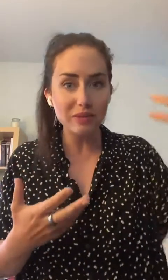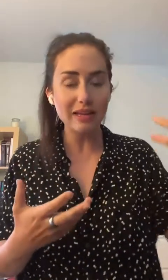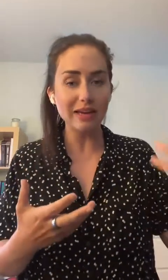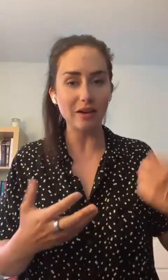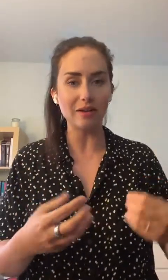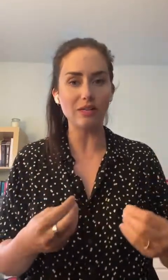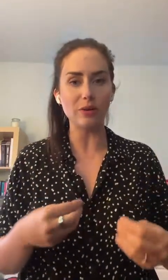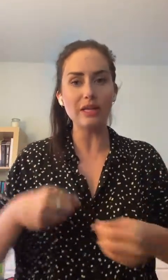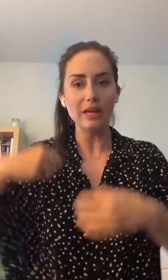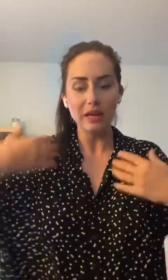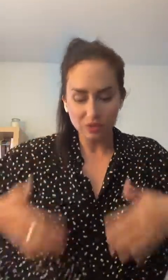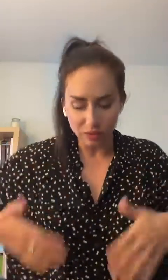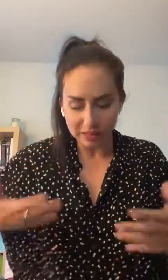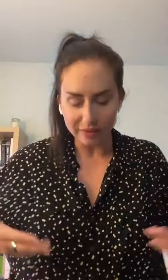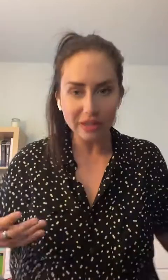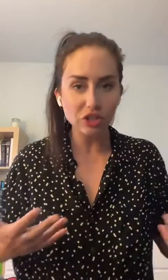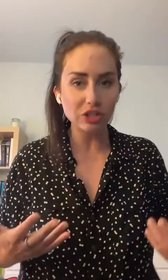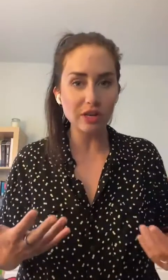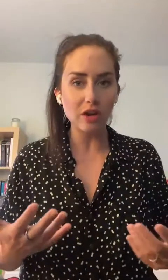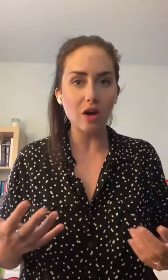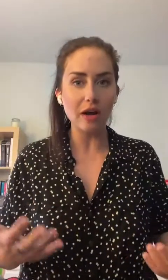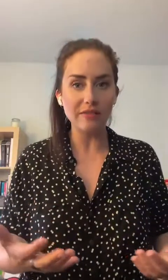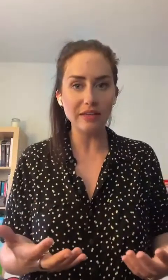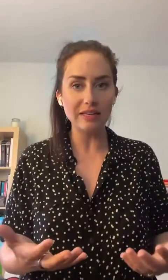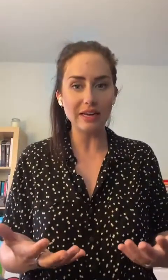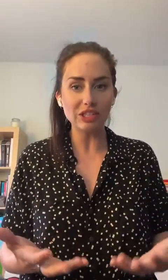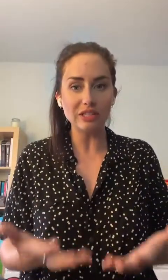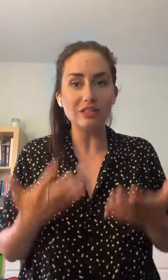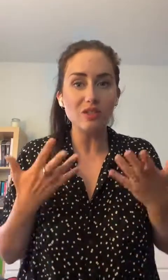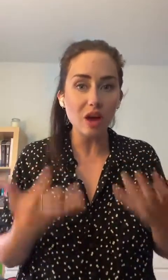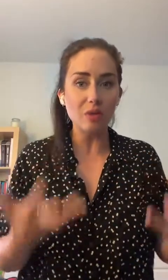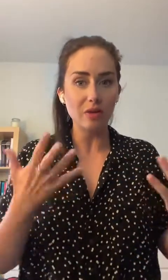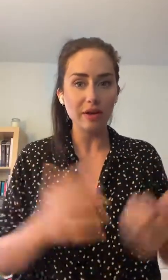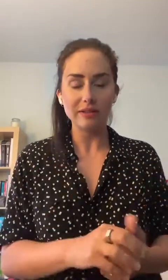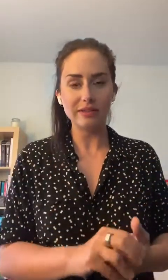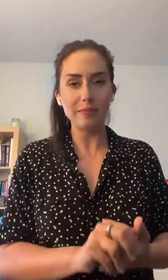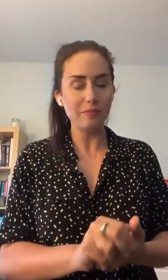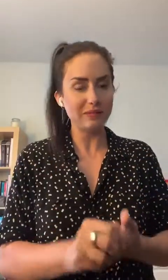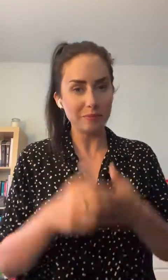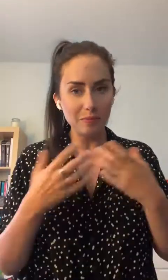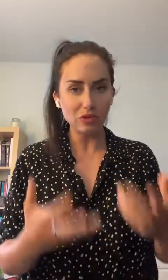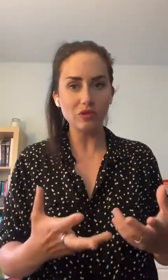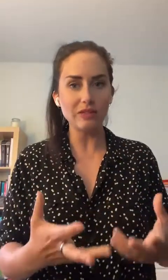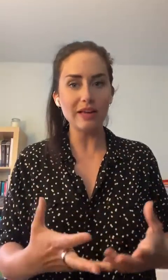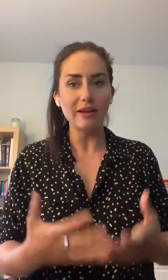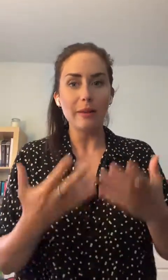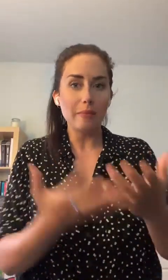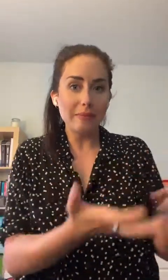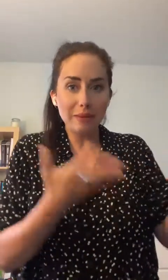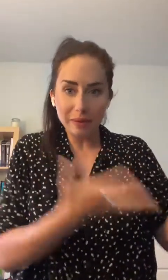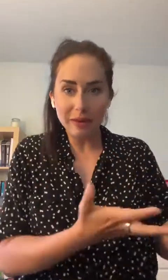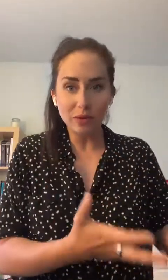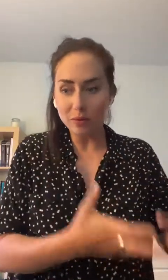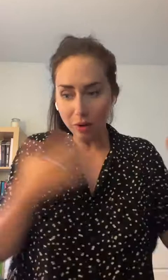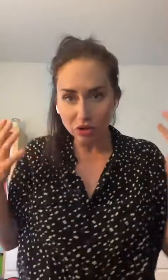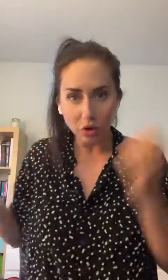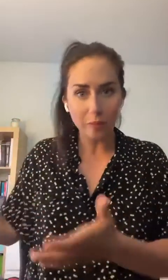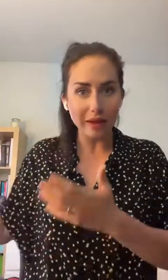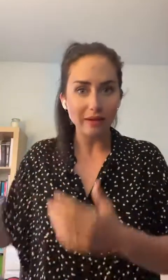bien nettoyer. Est-ce qu'on se laverait juste le corps avec des lingettes? Non! Ce n pas suffisant. Même les bébés, on passe un bain.